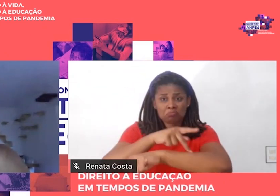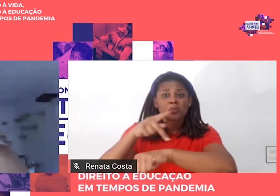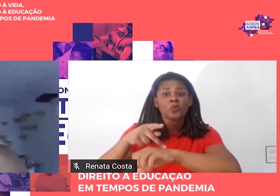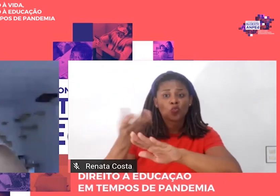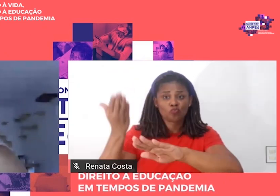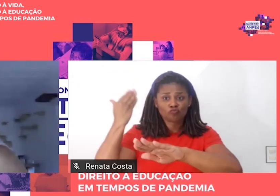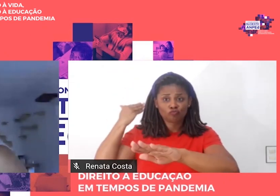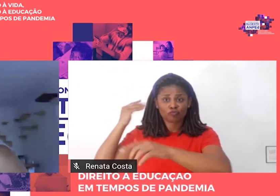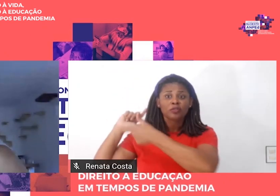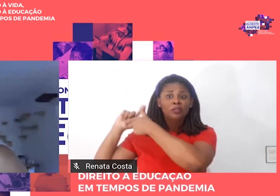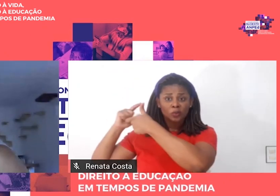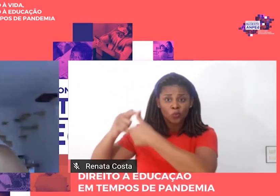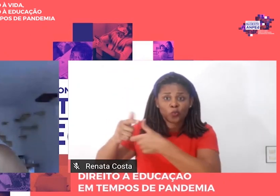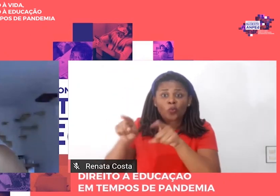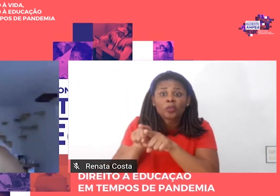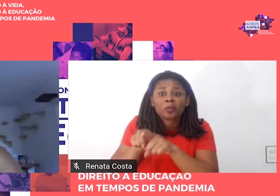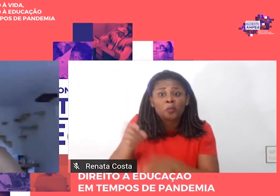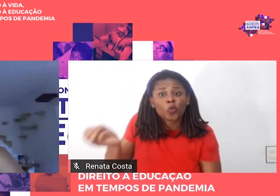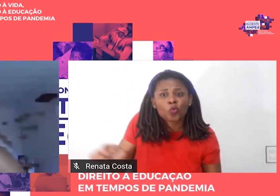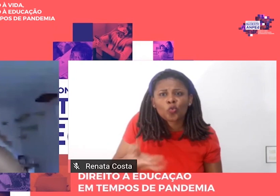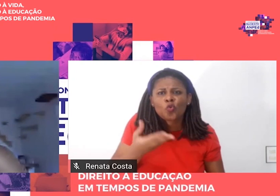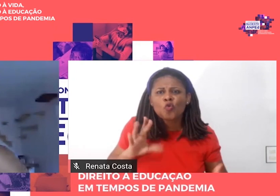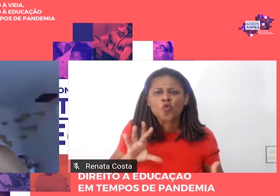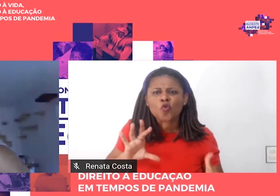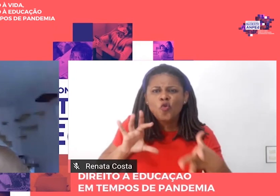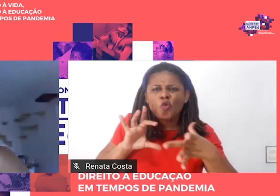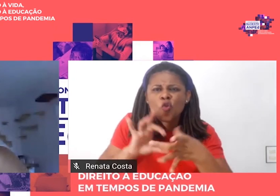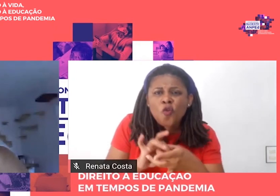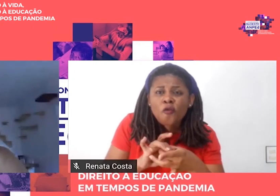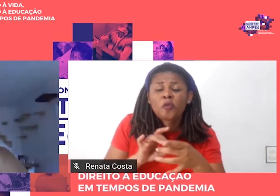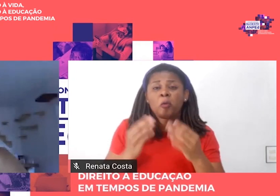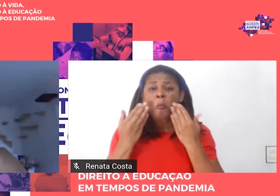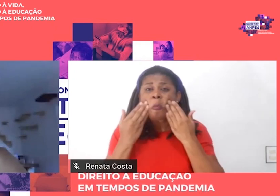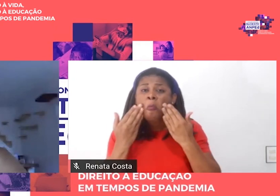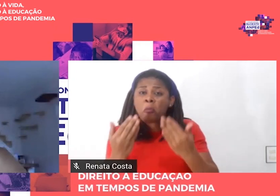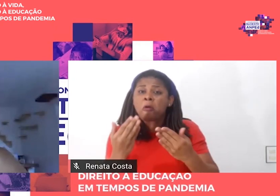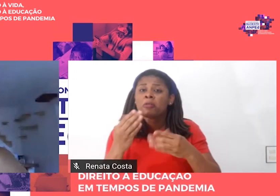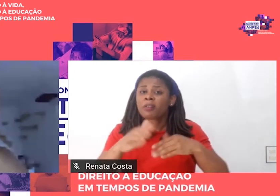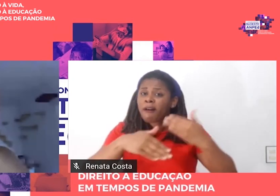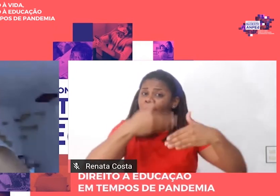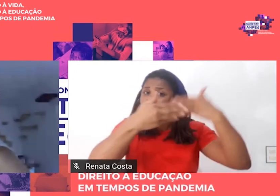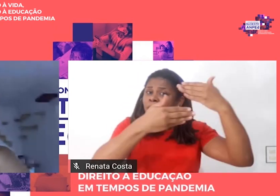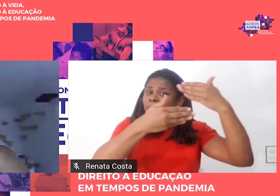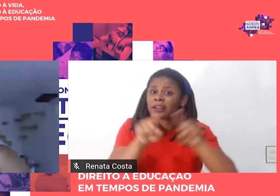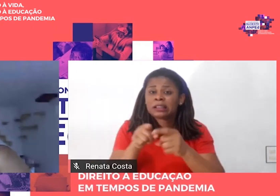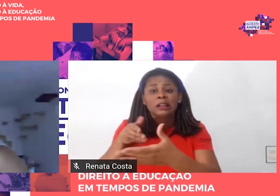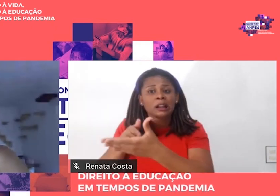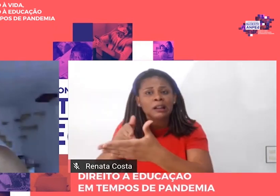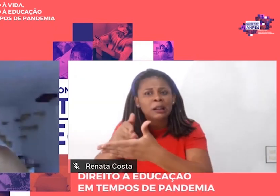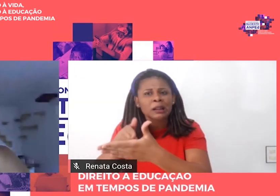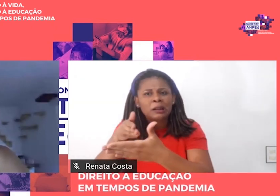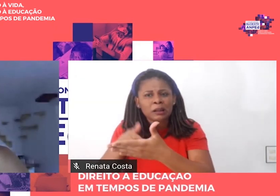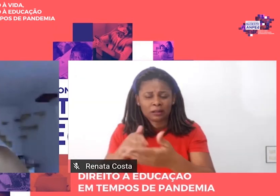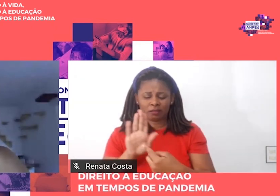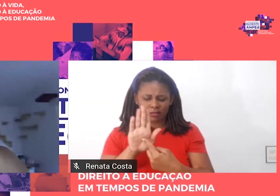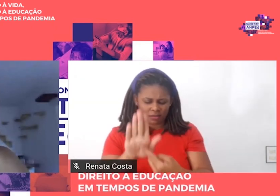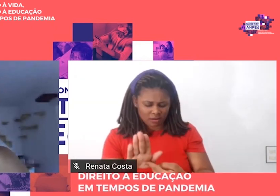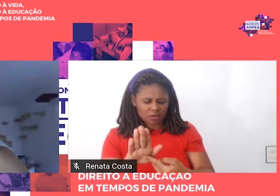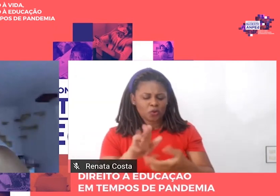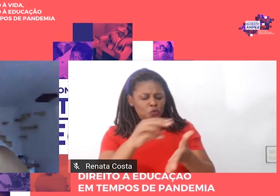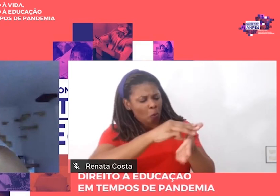seus limites estruturantes. Ele ressalta que os métodos de ensino que preconiza não são